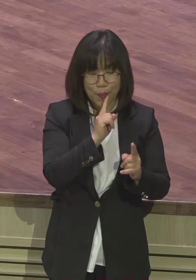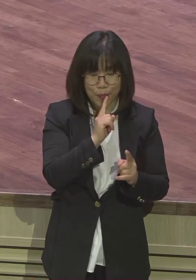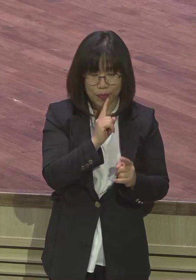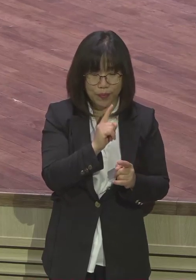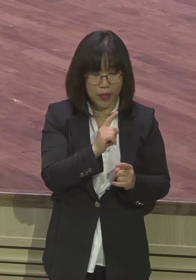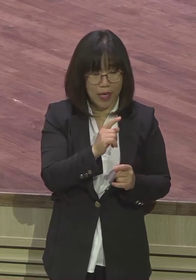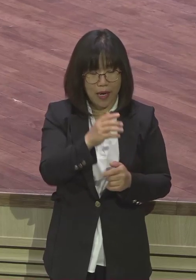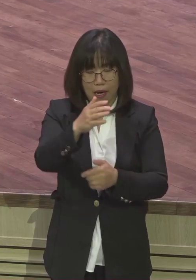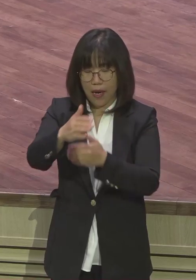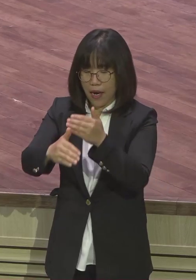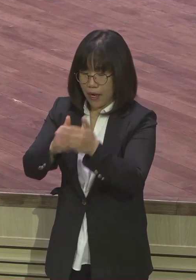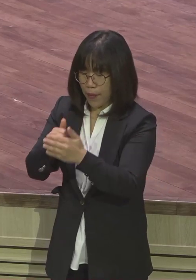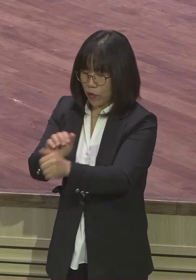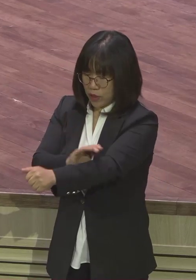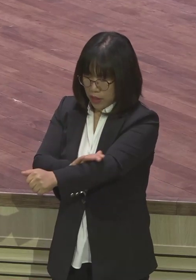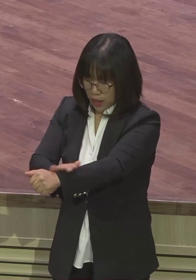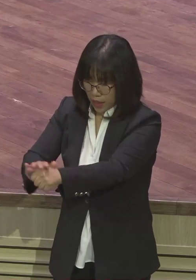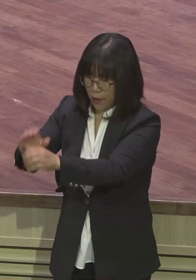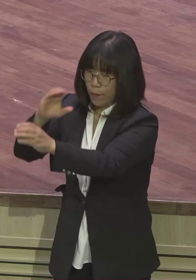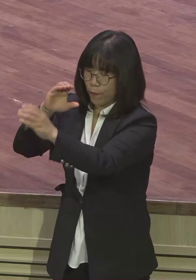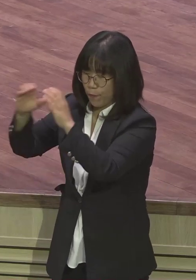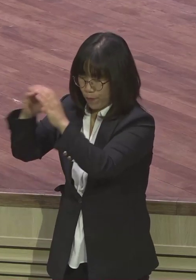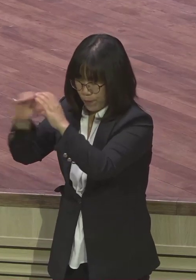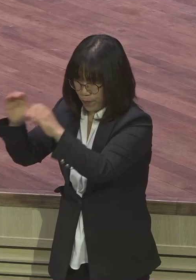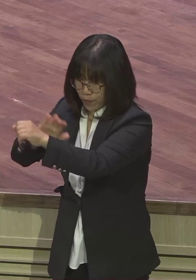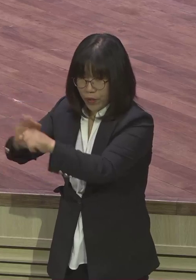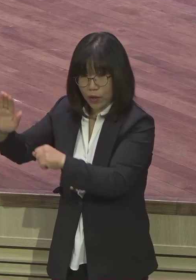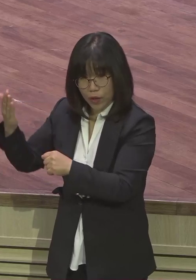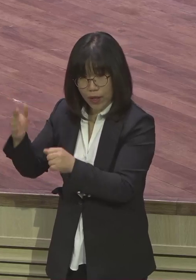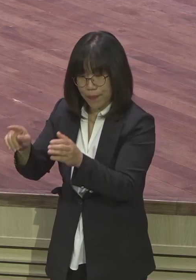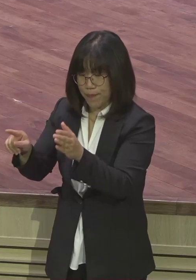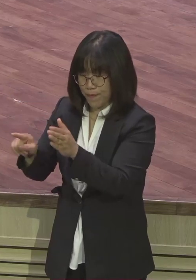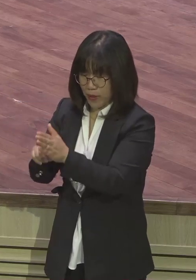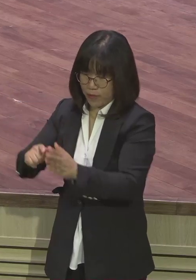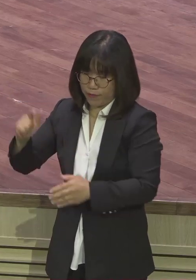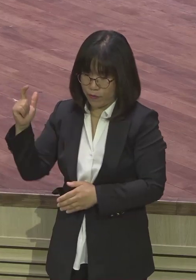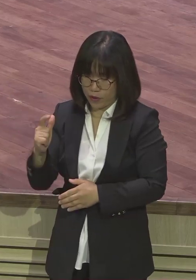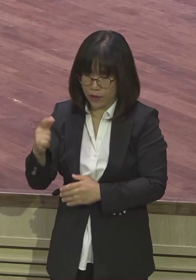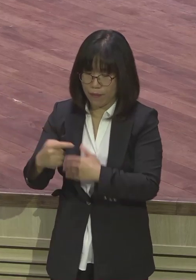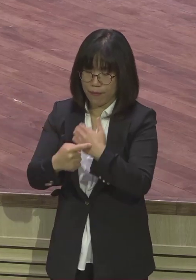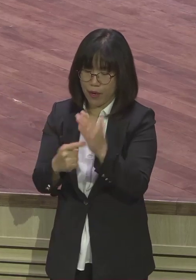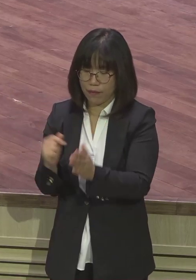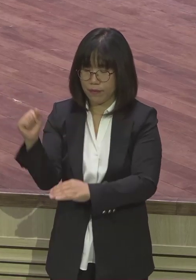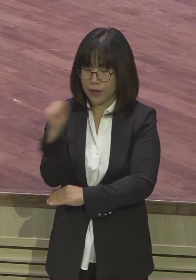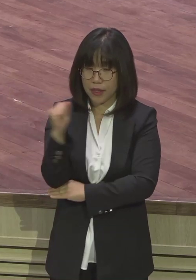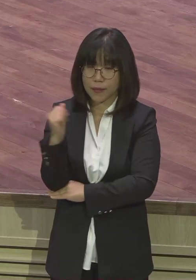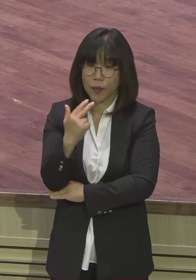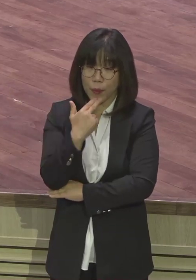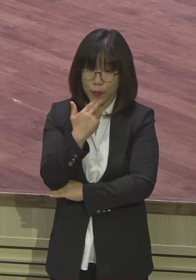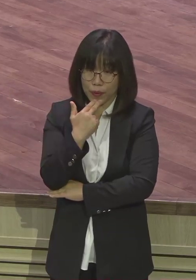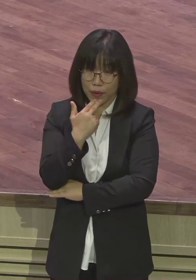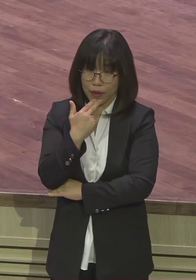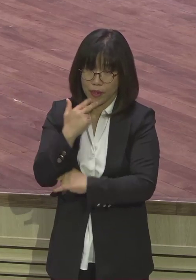사람 아멘 그래서 믿음이 견고한 사람은요 흔들리지를 않아요 일심전심 지속이에요 그냥